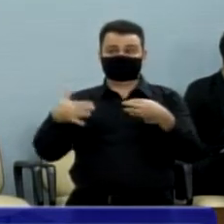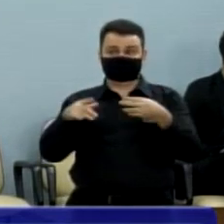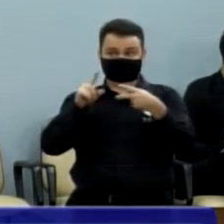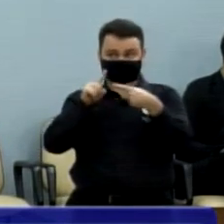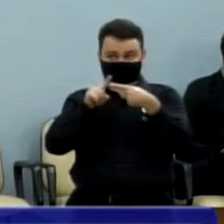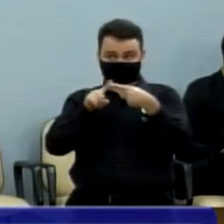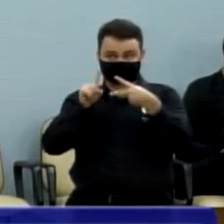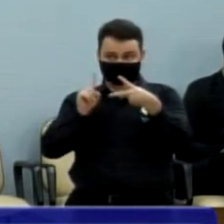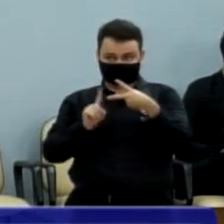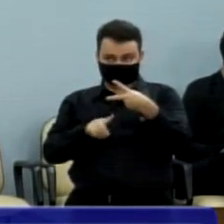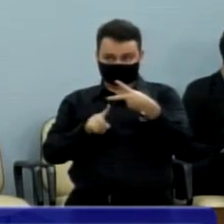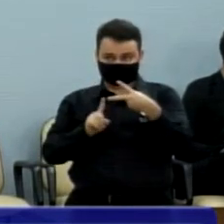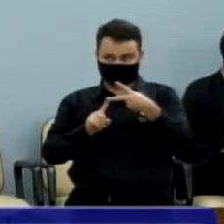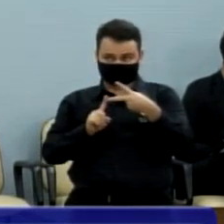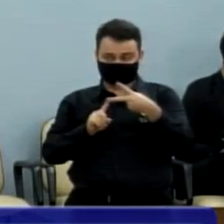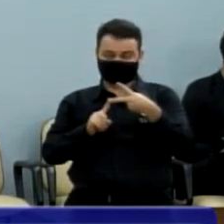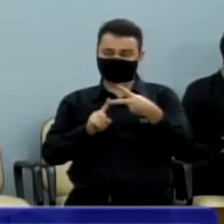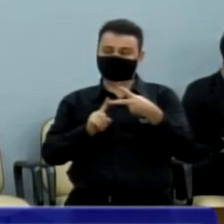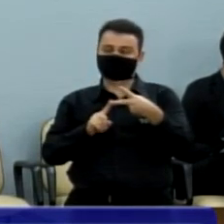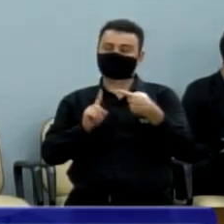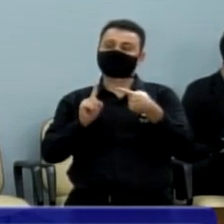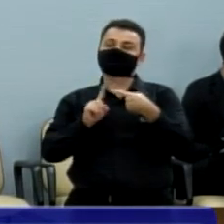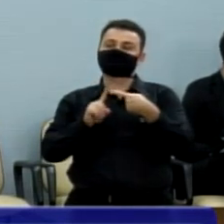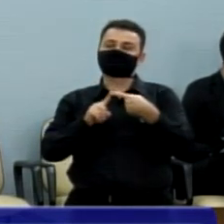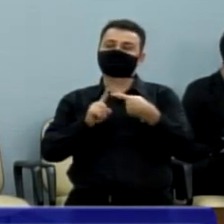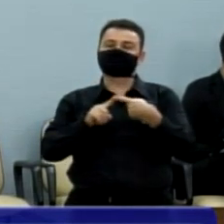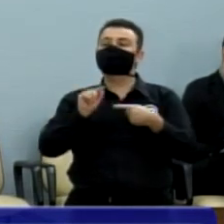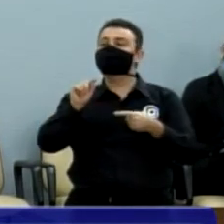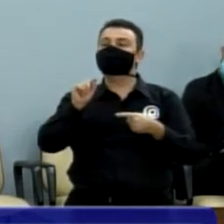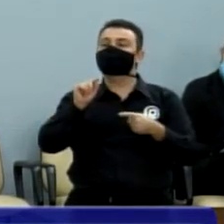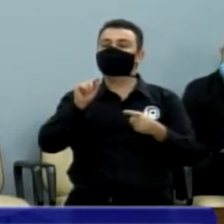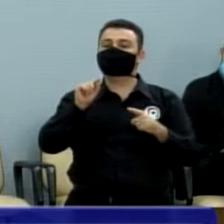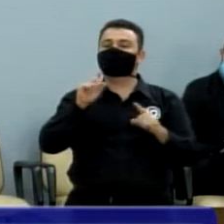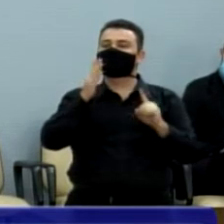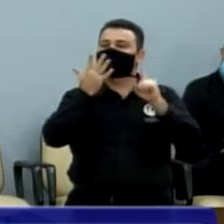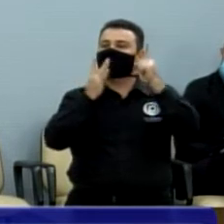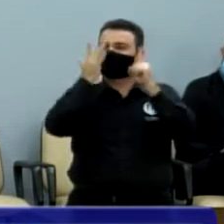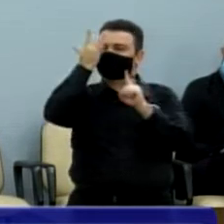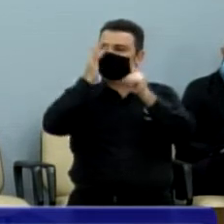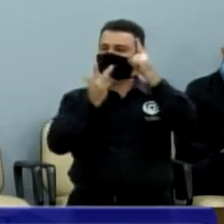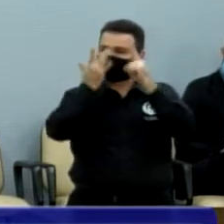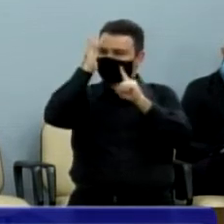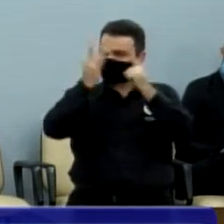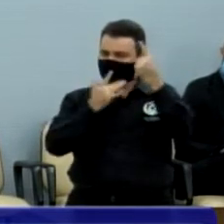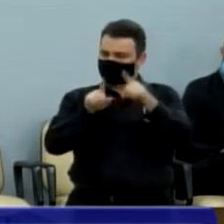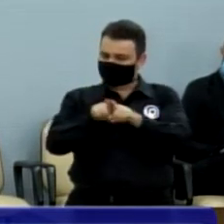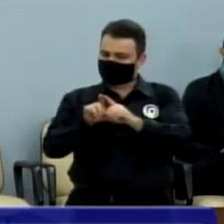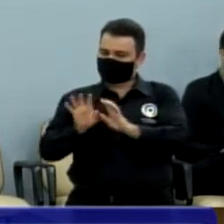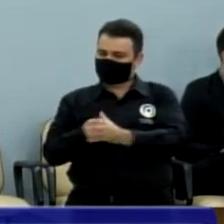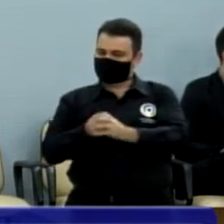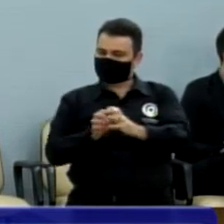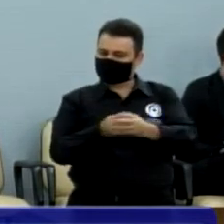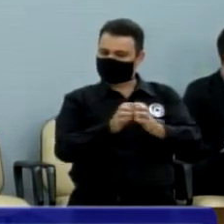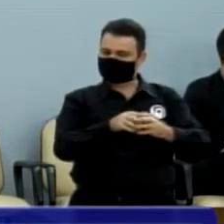Primeiro, o Carnaval e as escolas de samba de São José do Rio Preto.